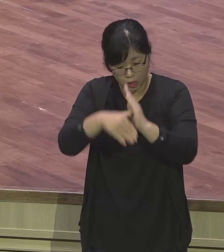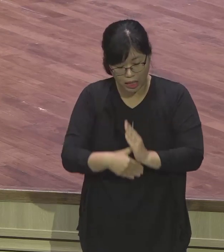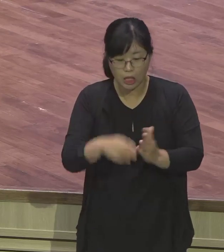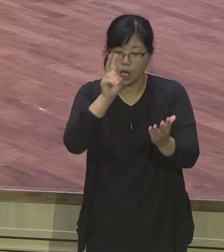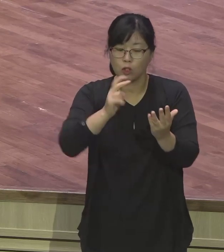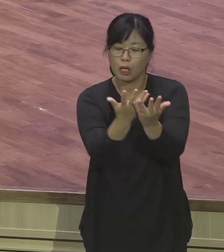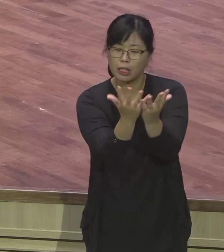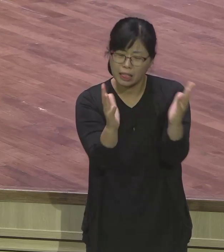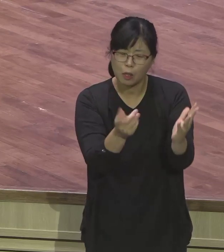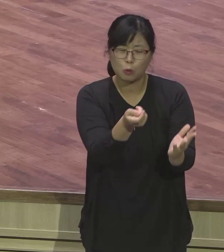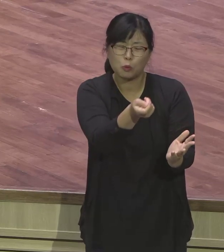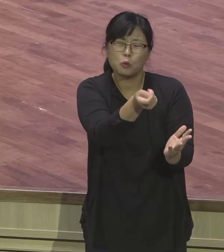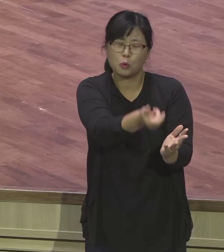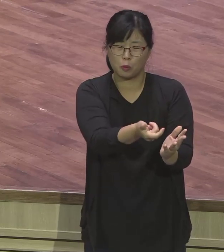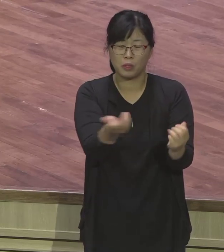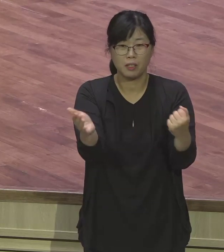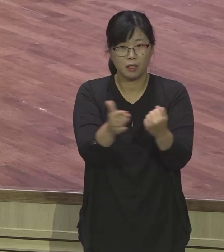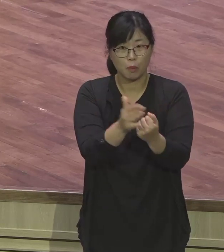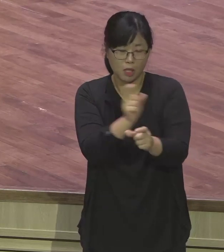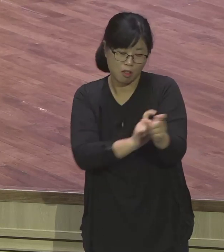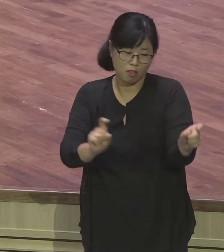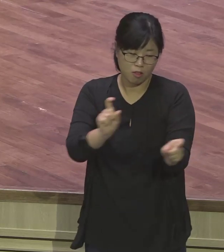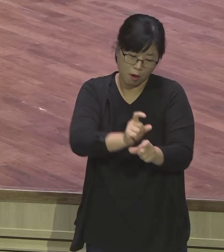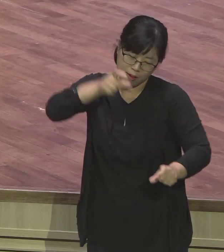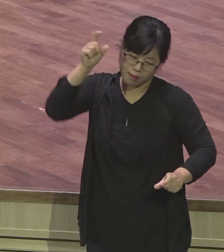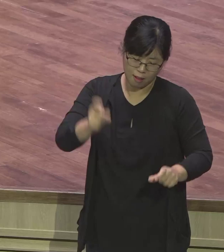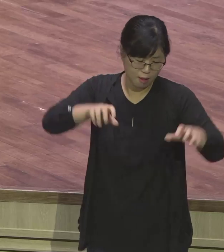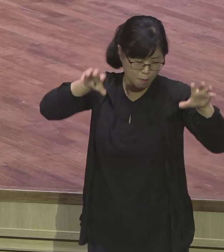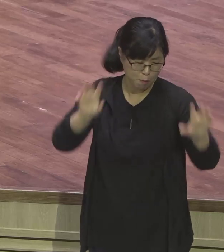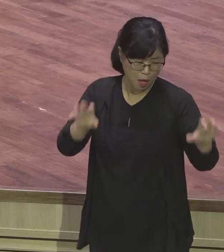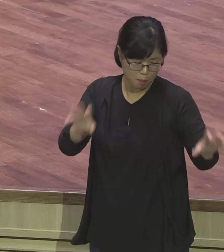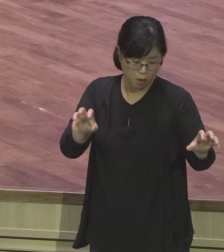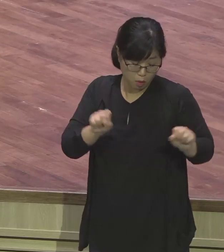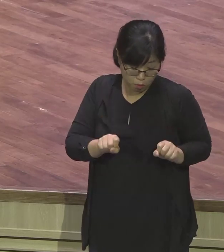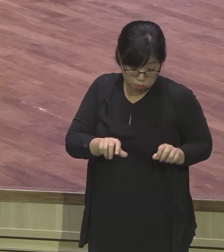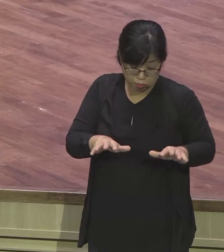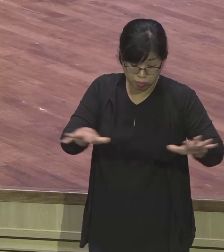고기만. 이거 잘 안 들려. 그렇죠? 이거 잘 들려요?